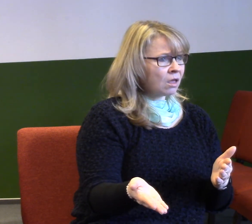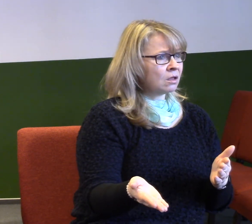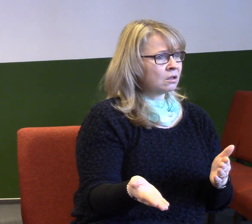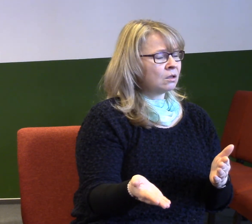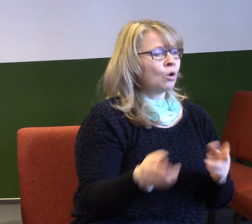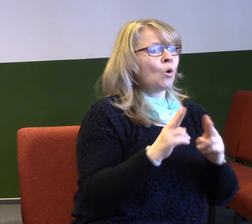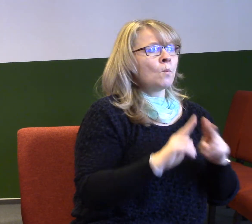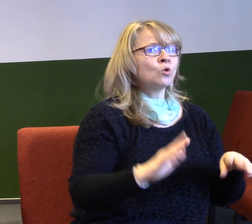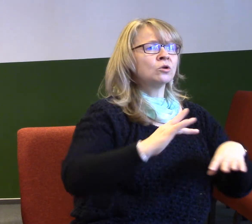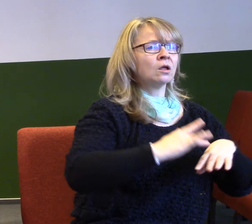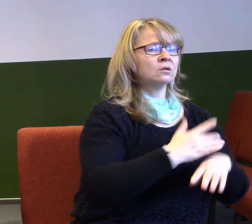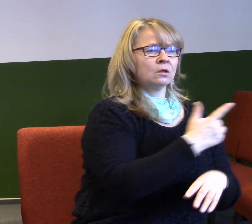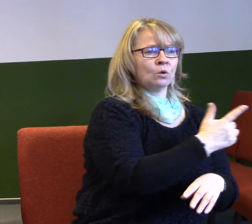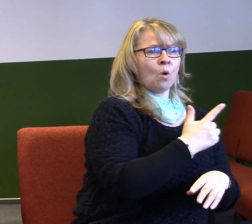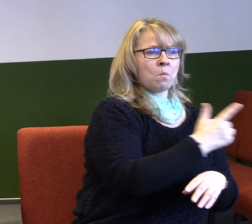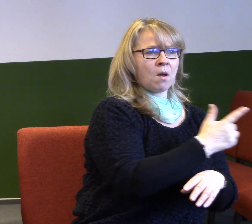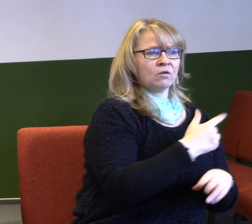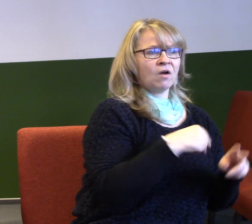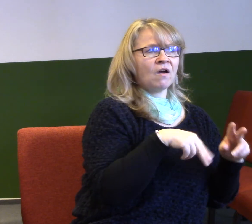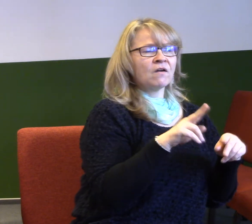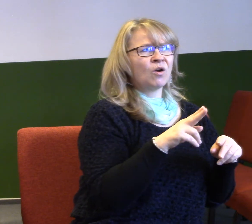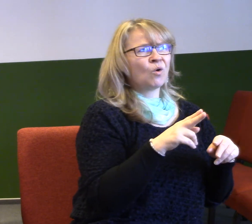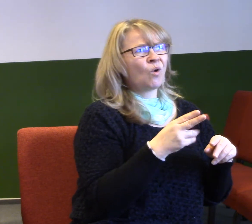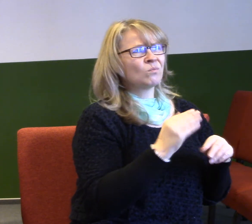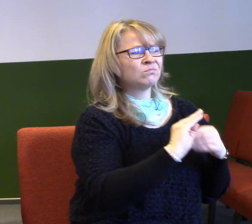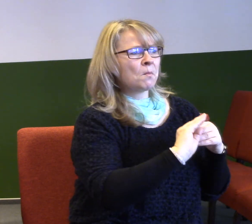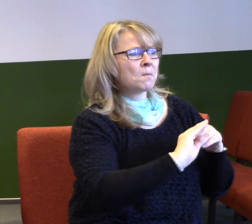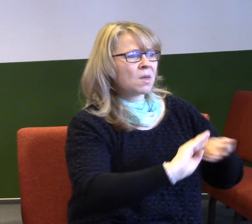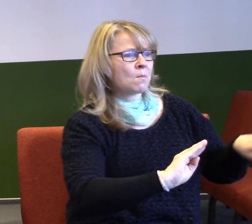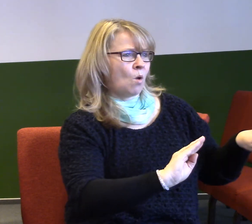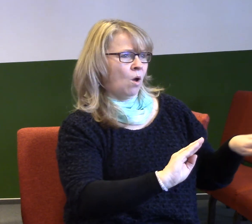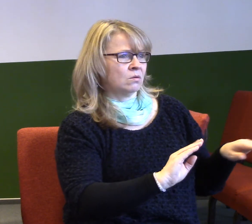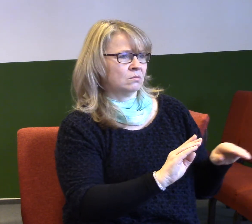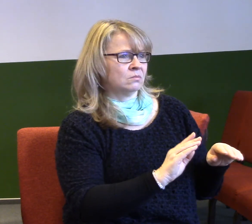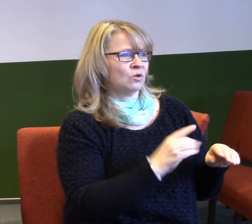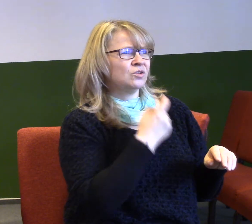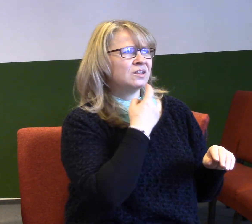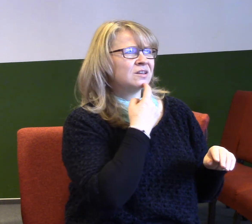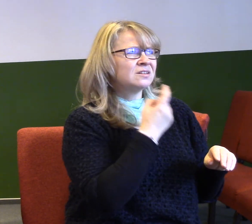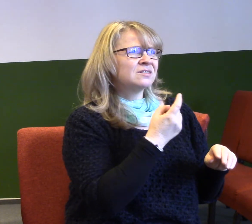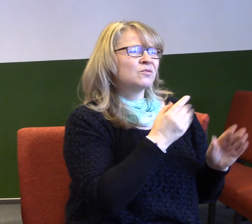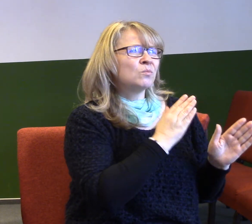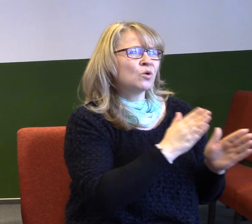pocit, že prostě oni jsou nějak upozadění a že věci nejsou tak, jak by správně měly být.